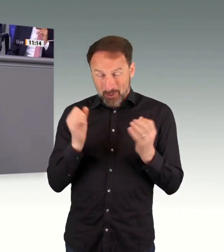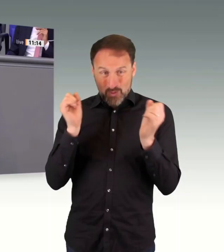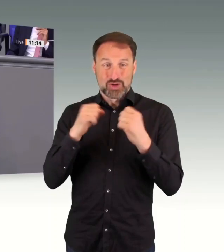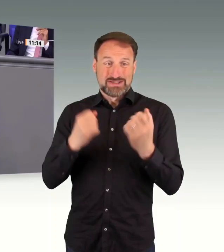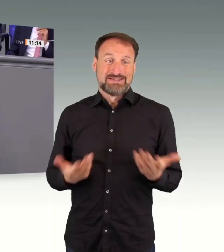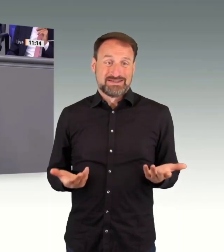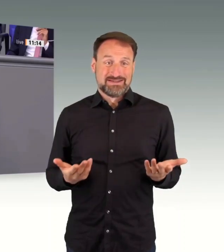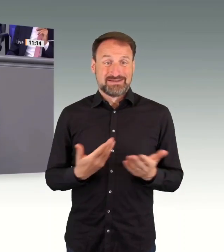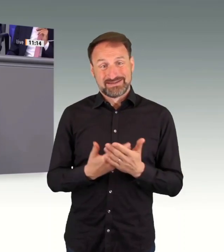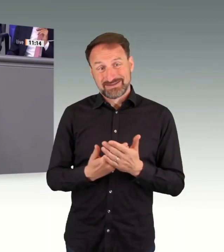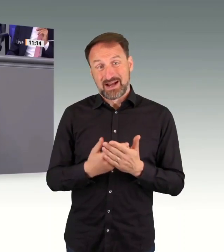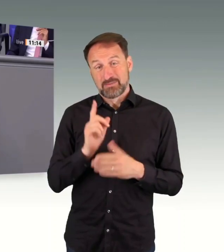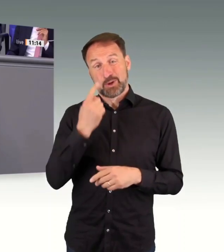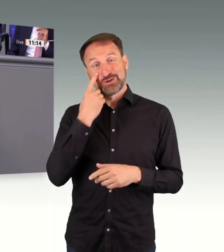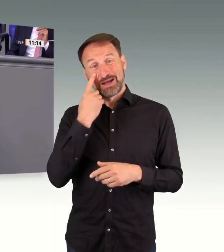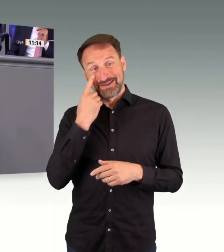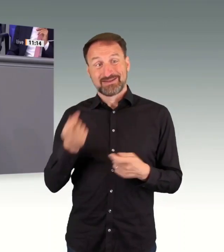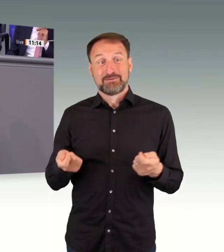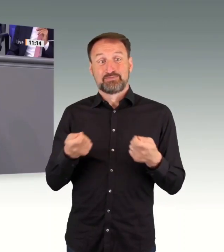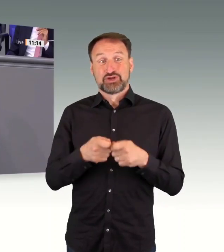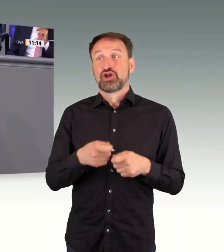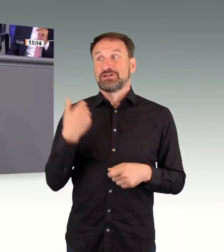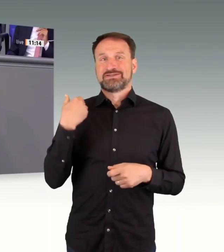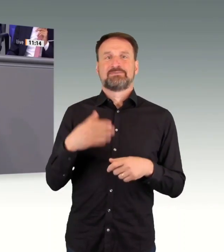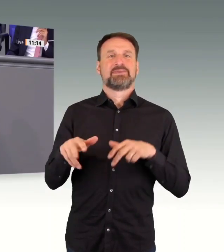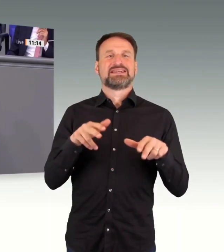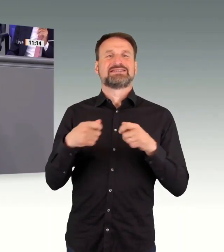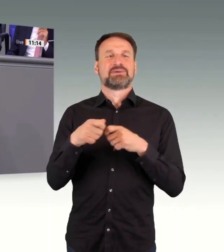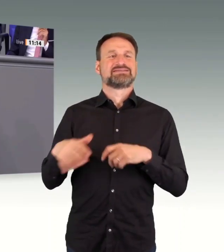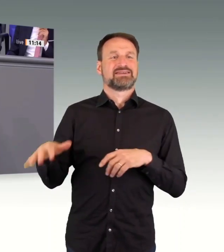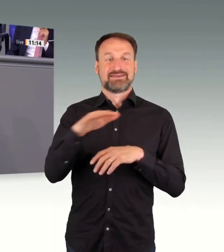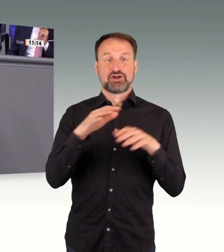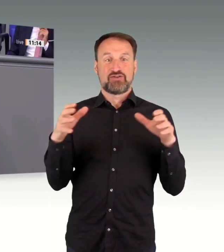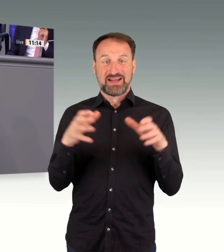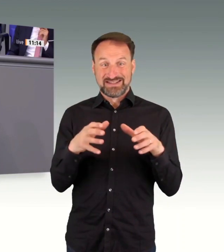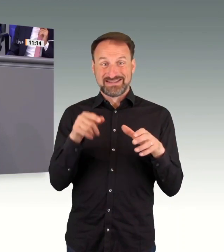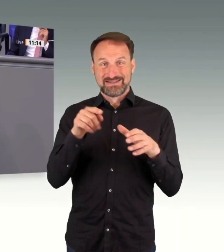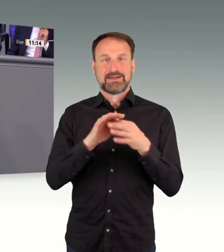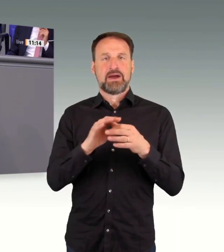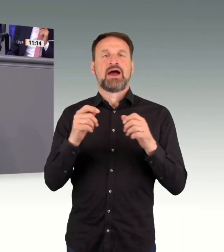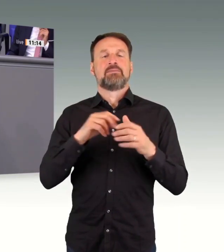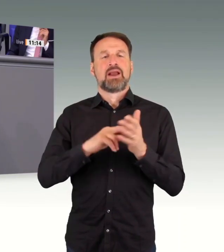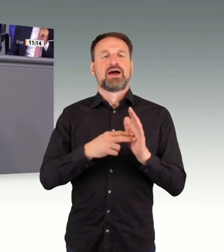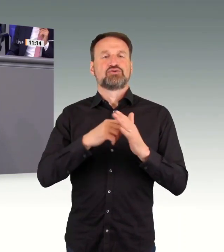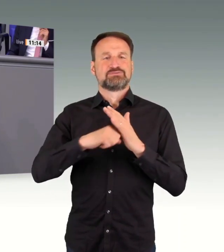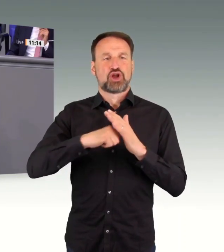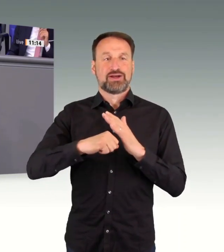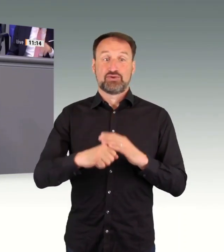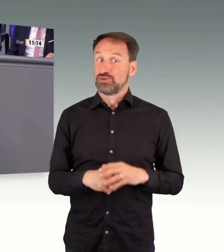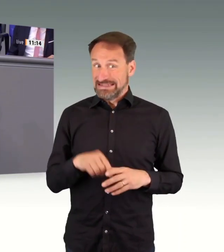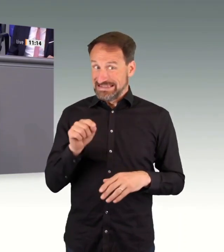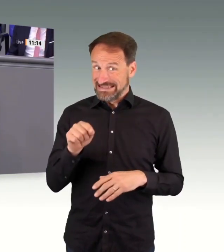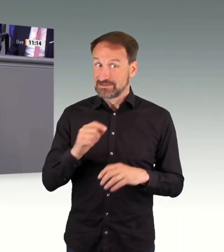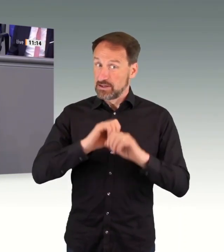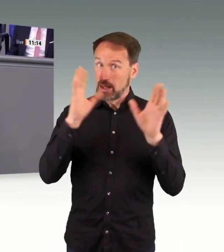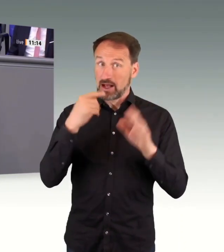lautet, wo können wir bei einzelnen Anforderungen und Auflagen ein Stück weit zurückfahren, weil das in einer Gesamtbetrachtung Sinn macht.